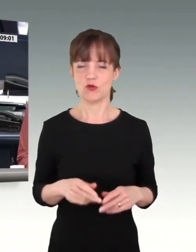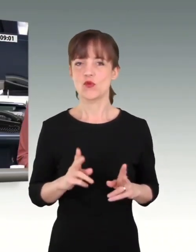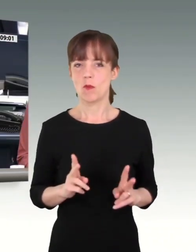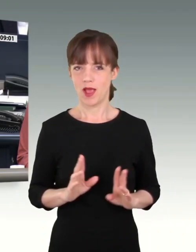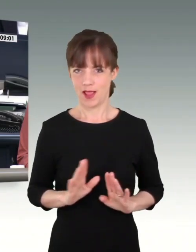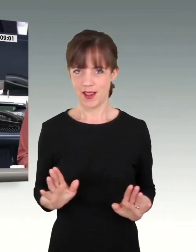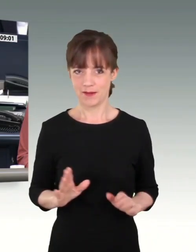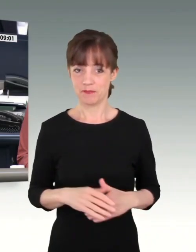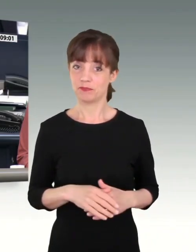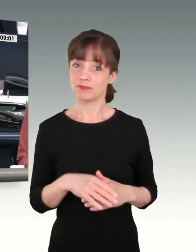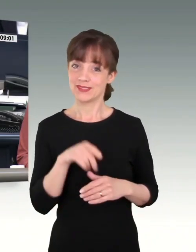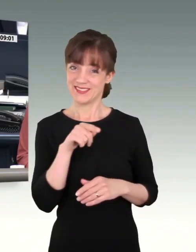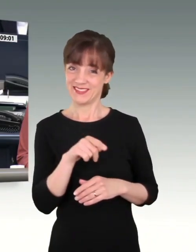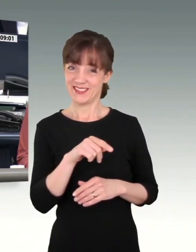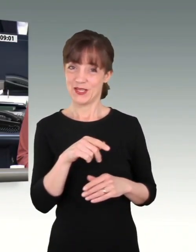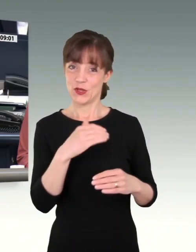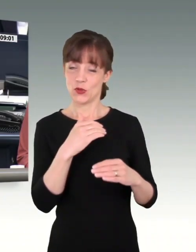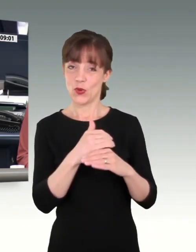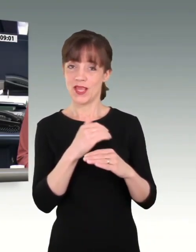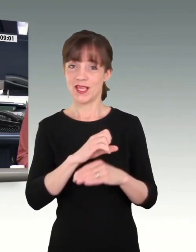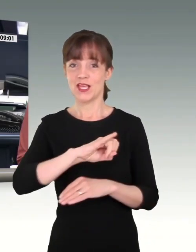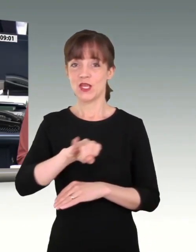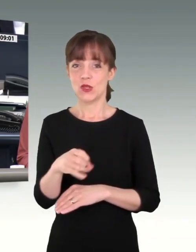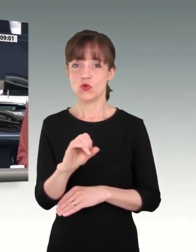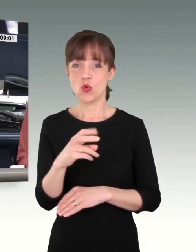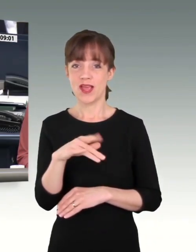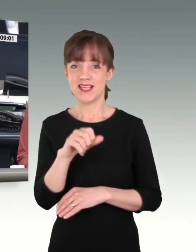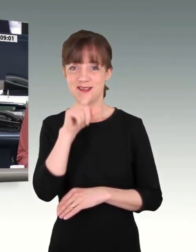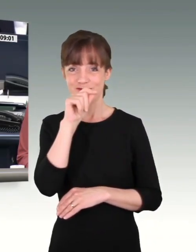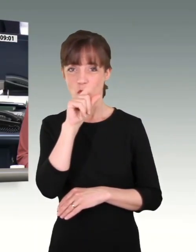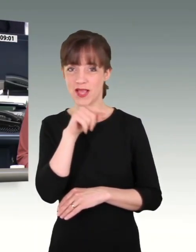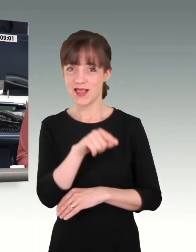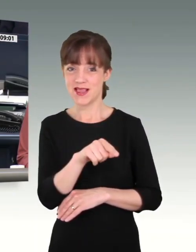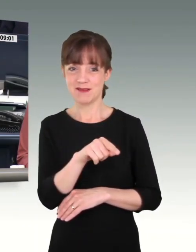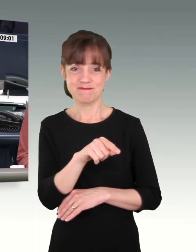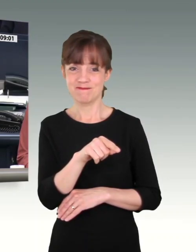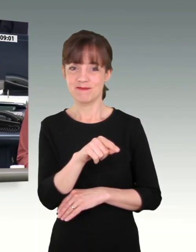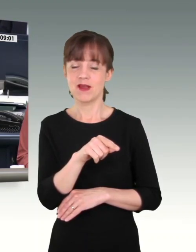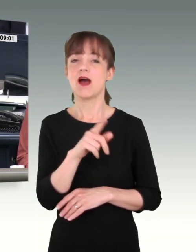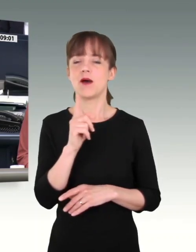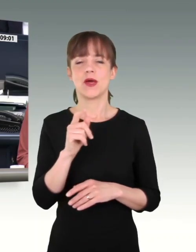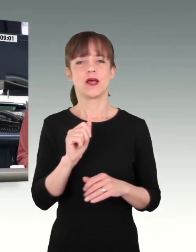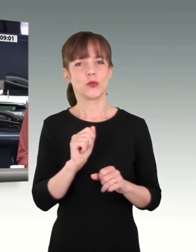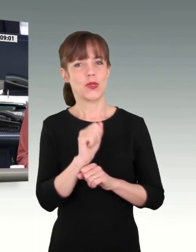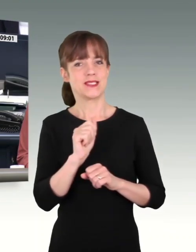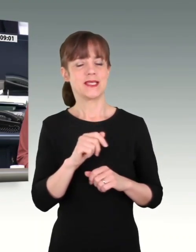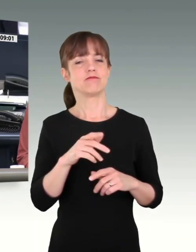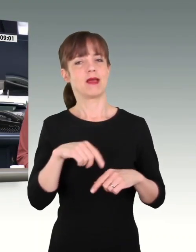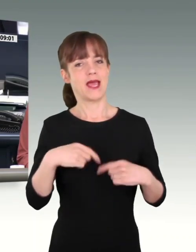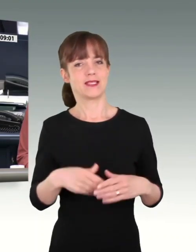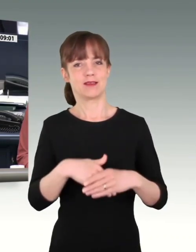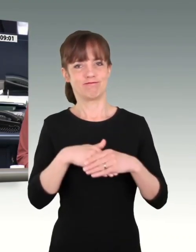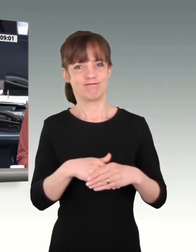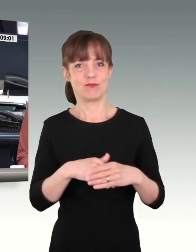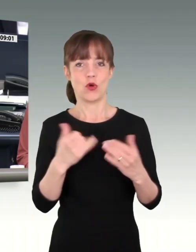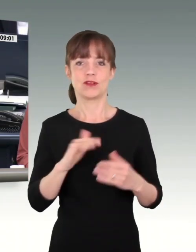Das trifft auf den Kollegen Johannes Vogel nicht zu, das will ich direkt sagen. Ich gratuliere Ihnen aber im Namen des Hauses ganz herzlich zu Ihrem runden Geburtstag.